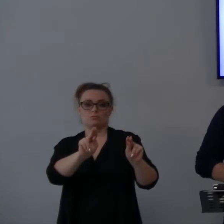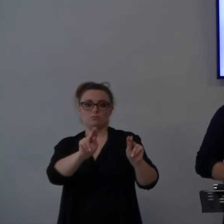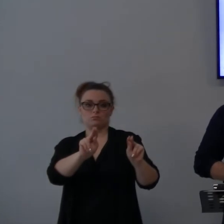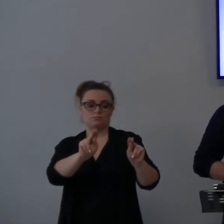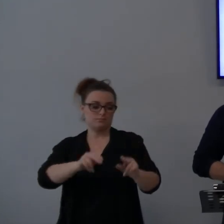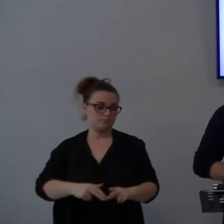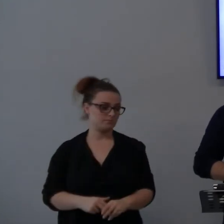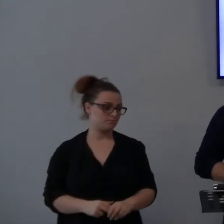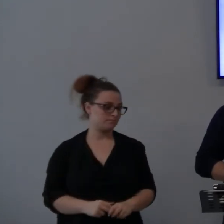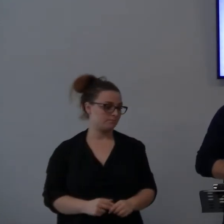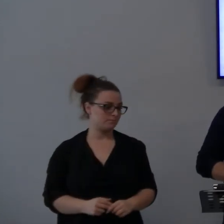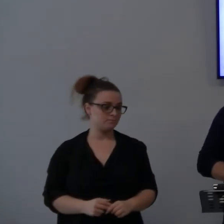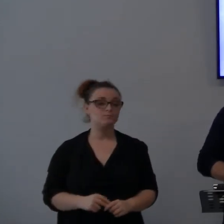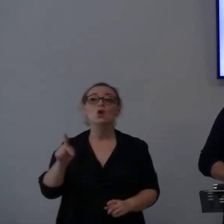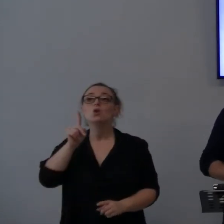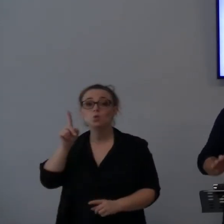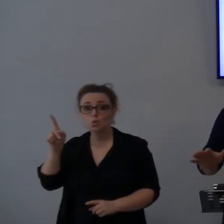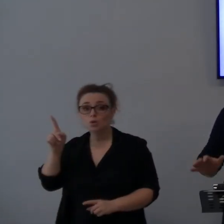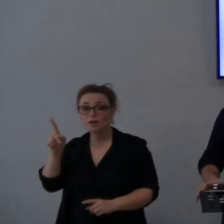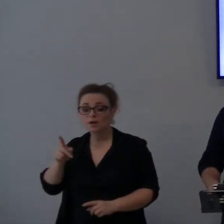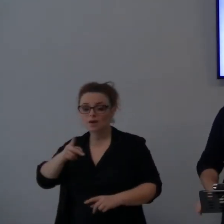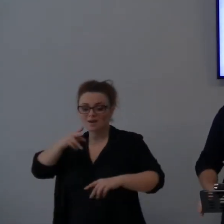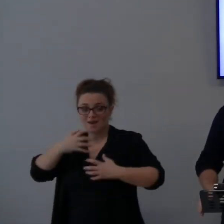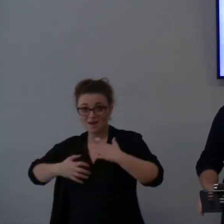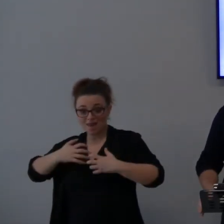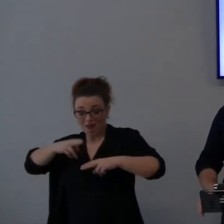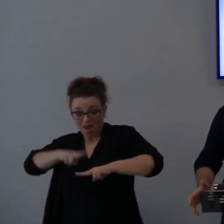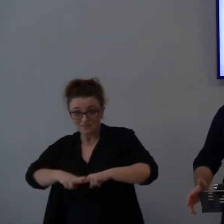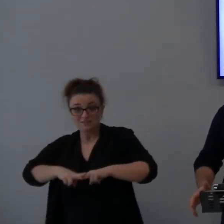Quindi, il Signore non serva la sua lina per sempre.